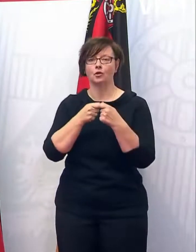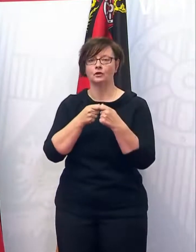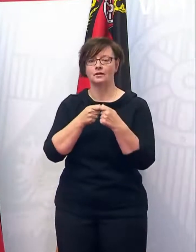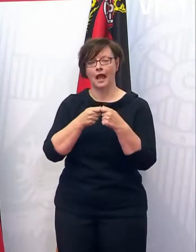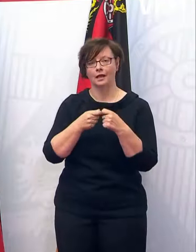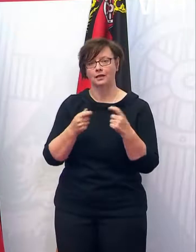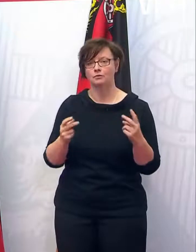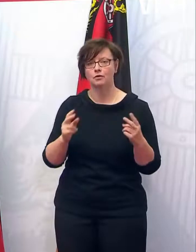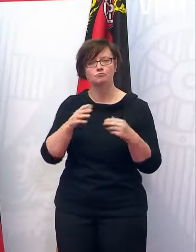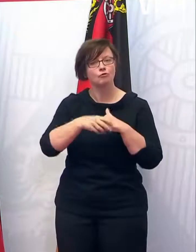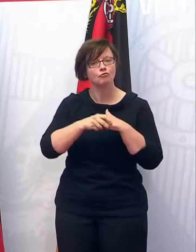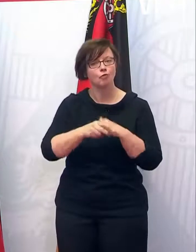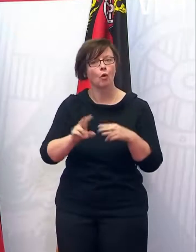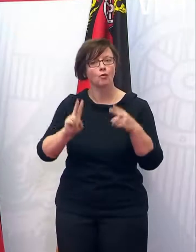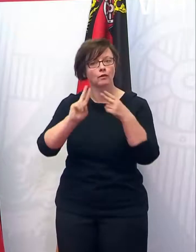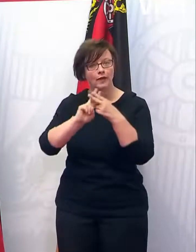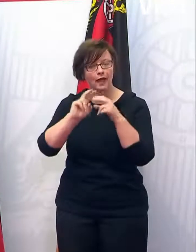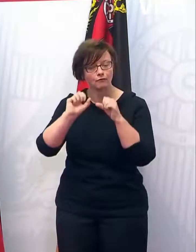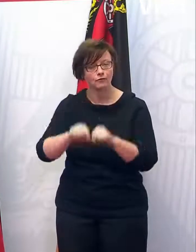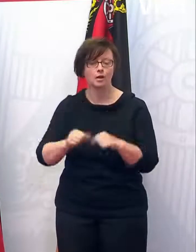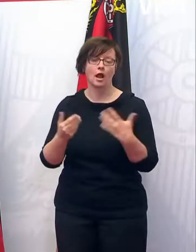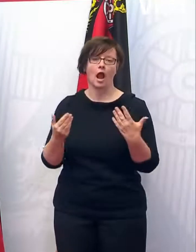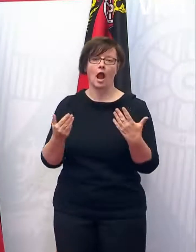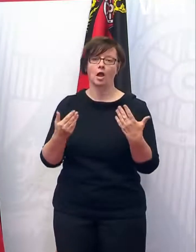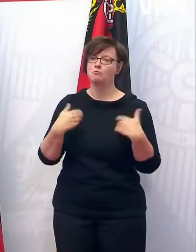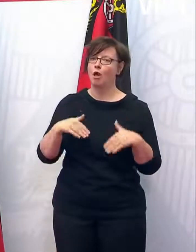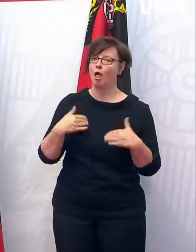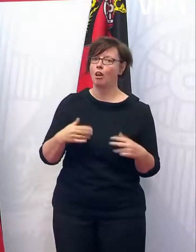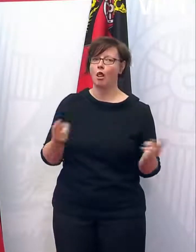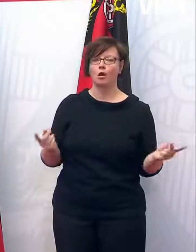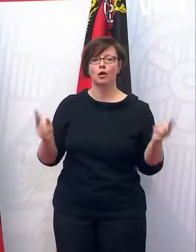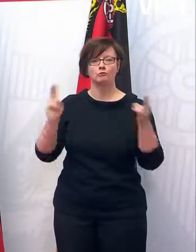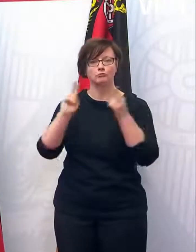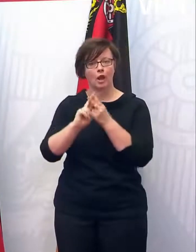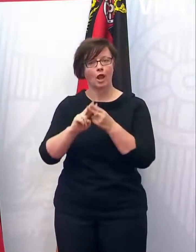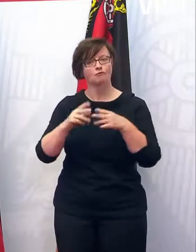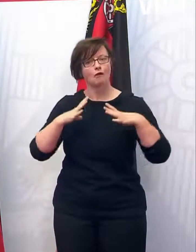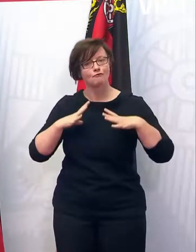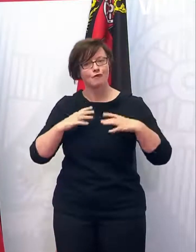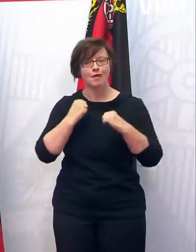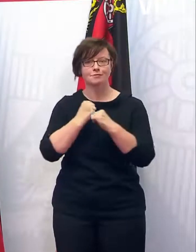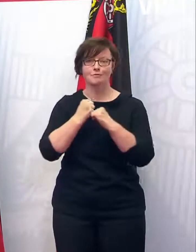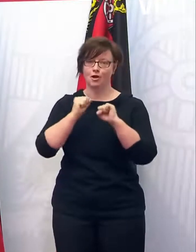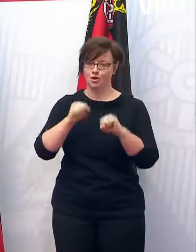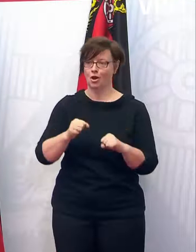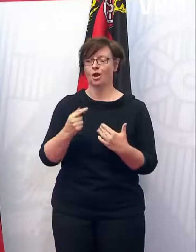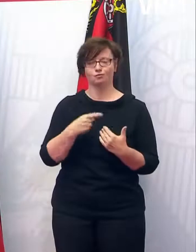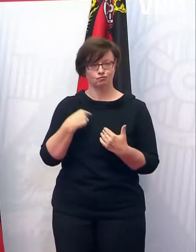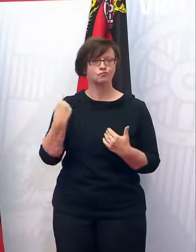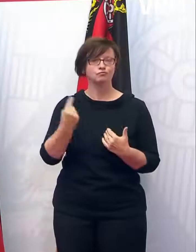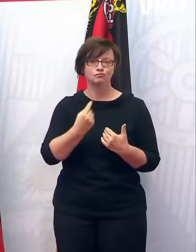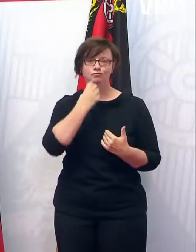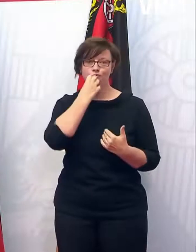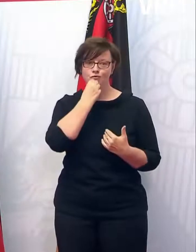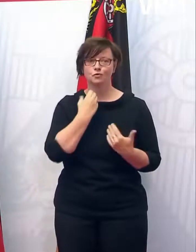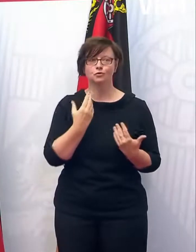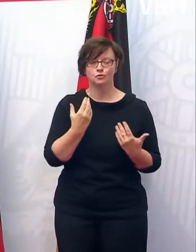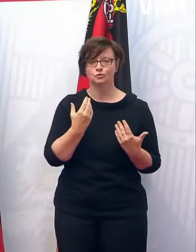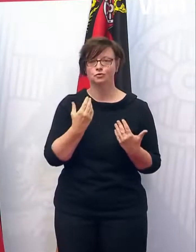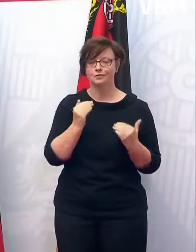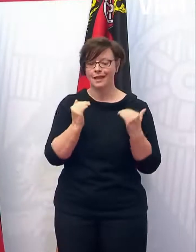pflegen können, dass sie ihre Freunde sehen, dass sie unbeschwert miteinander auch Ferien machen können. Und das wollen wir entsprechend